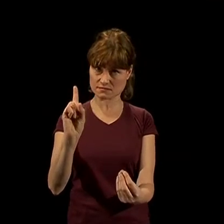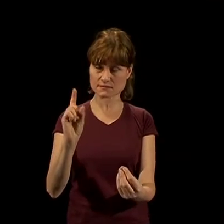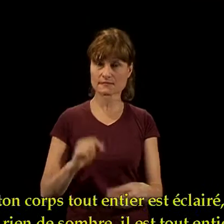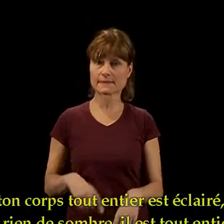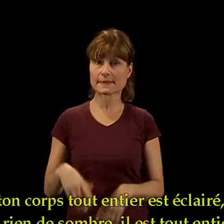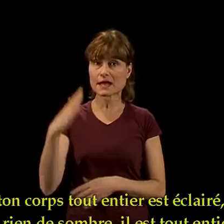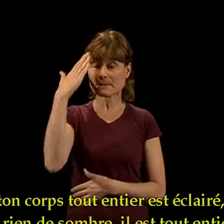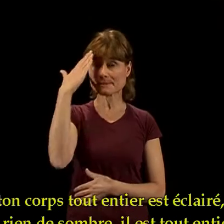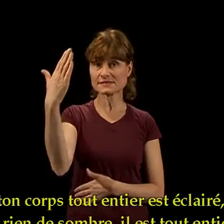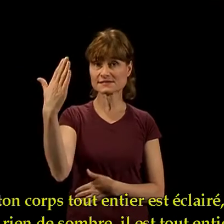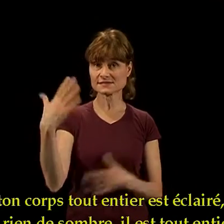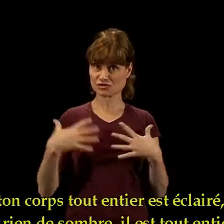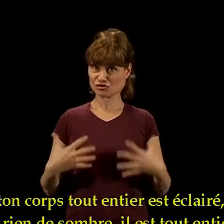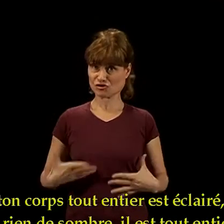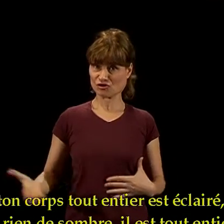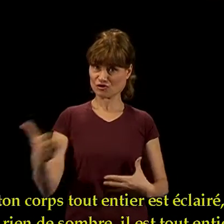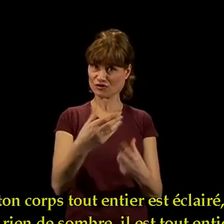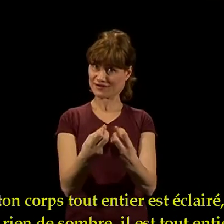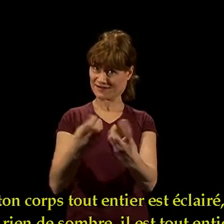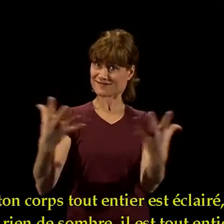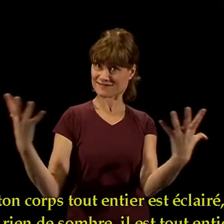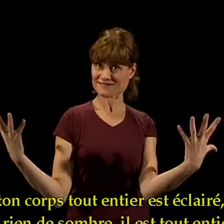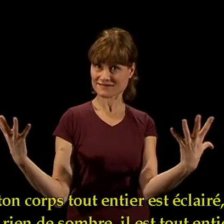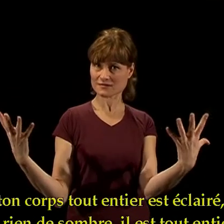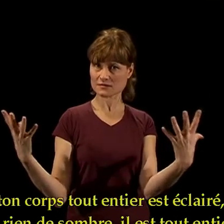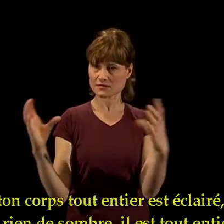» ton corps tout entier est éclairé sans rien de sombre,